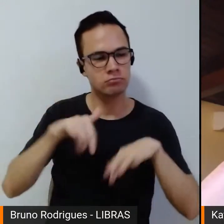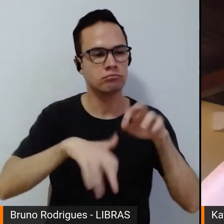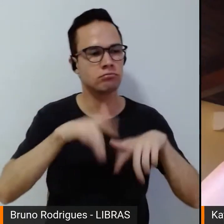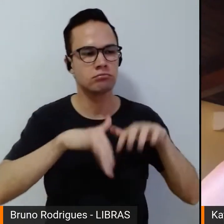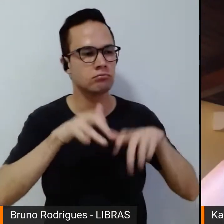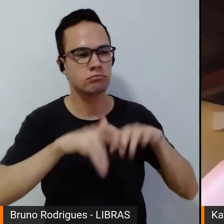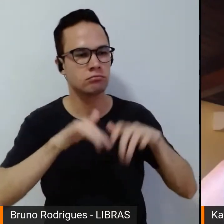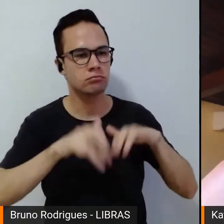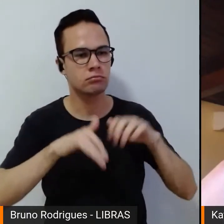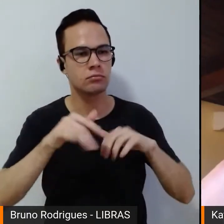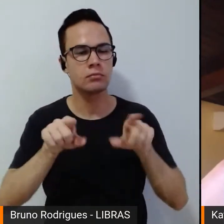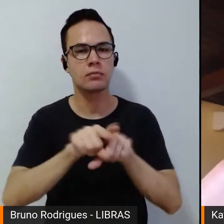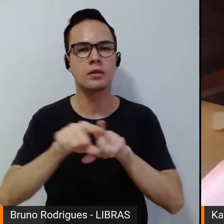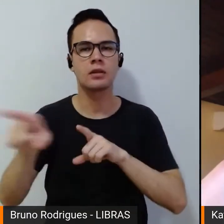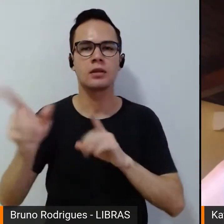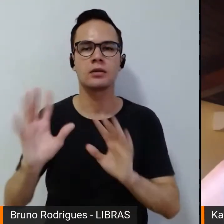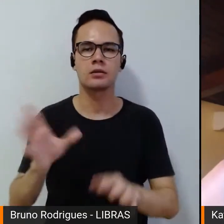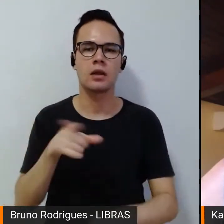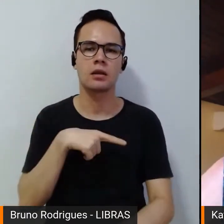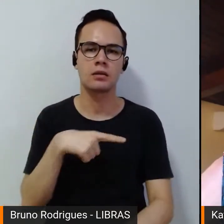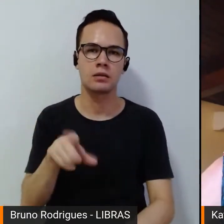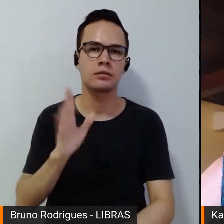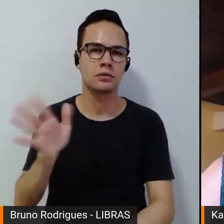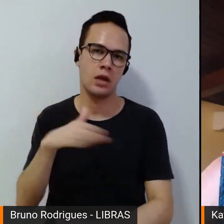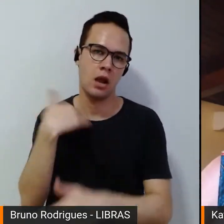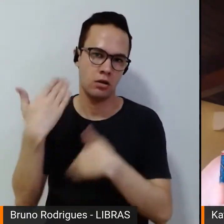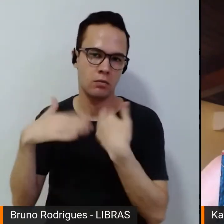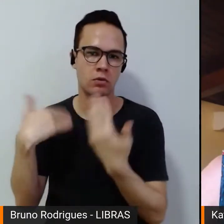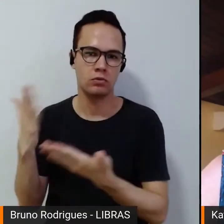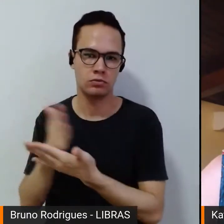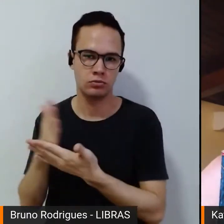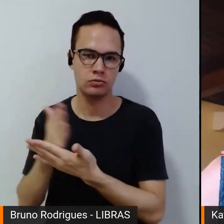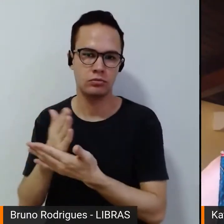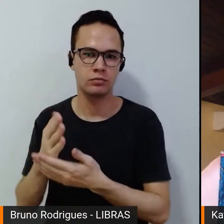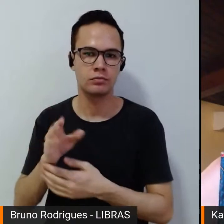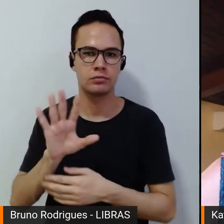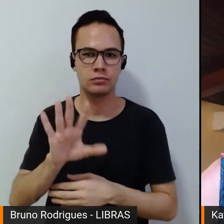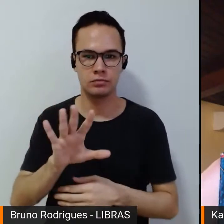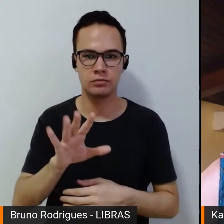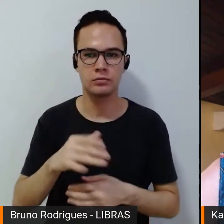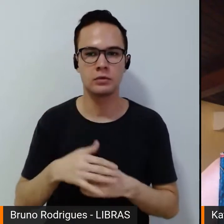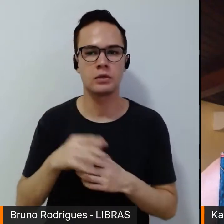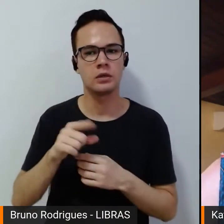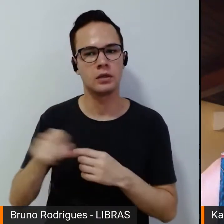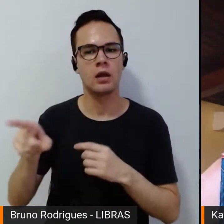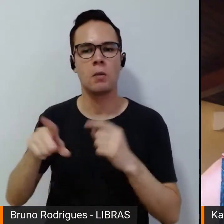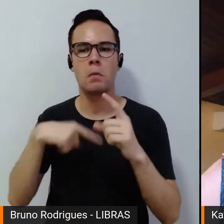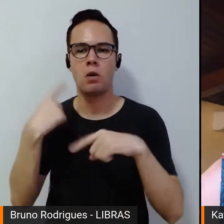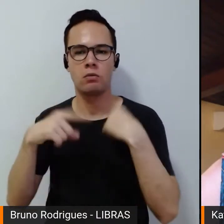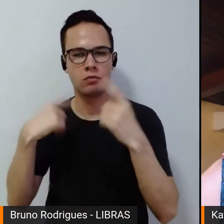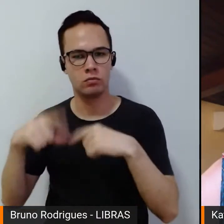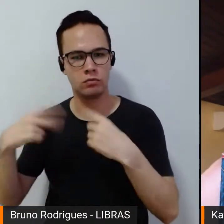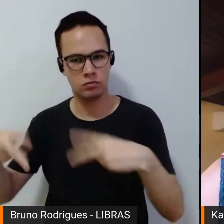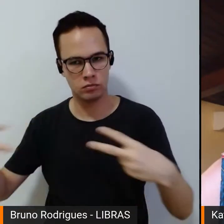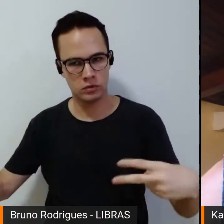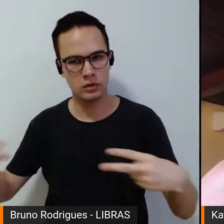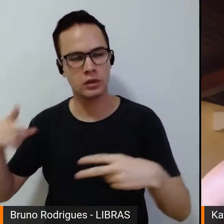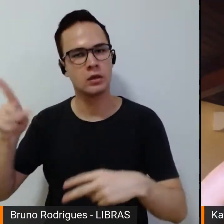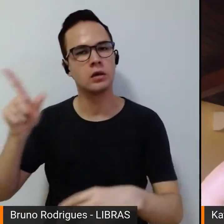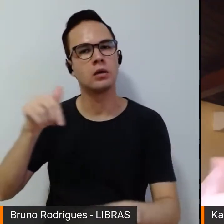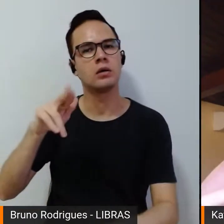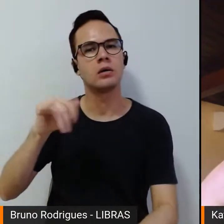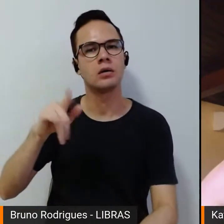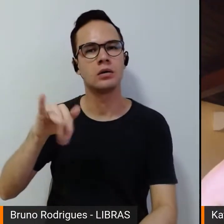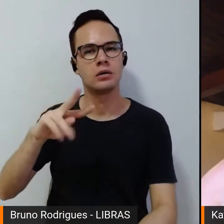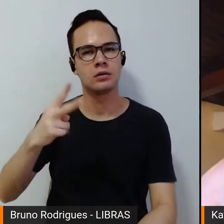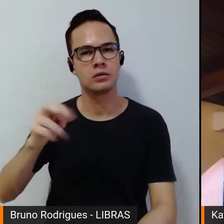acervo daqueles que haviam morrido. Mas, basicamente, os falecidos eram o Guilherme Paraenso